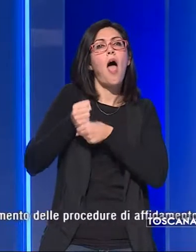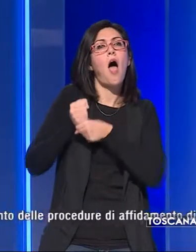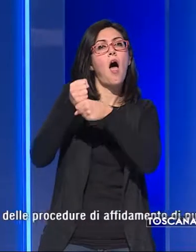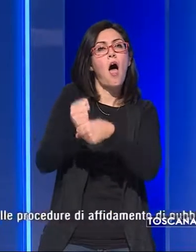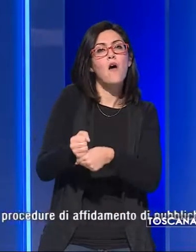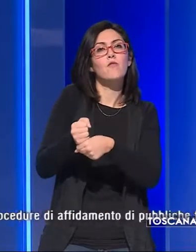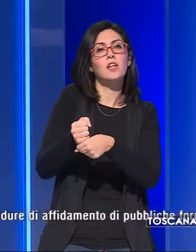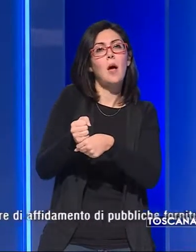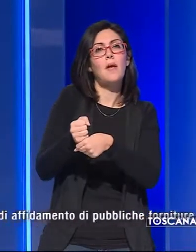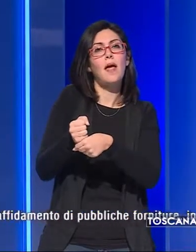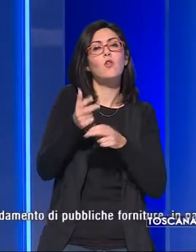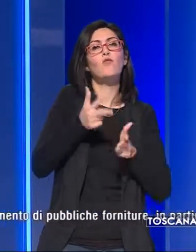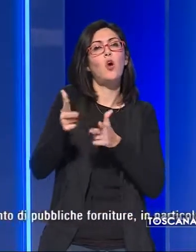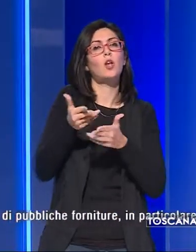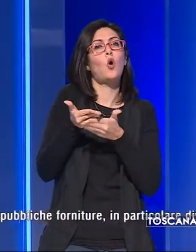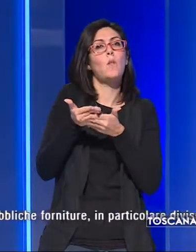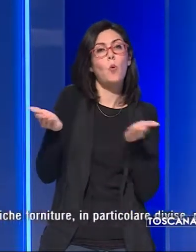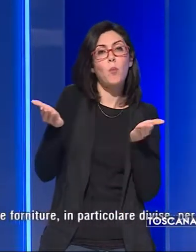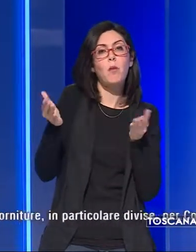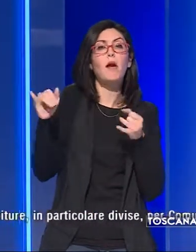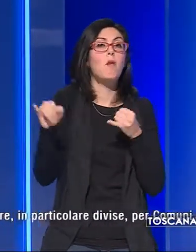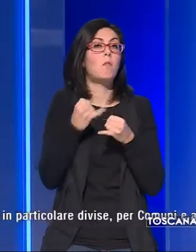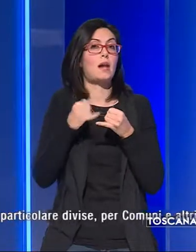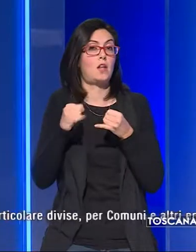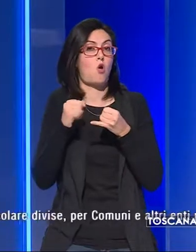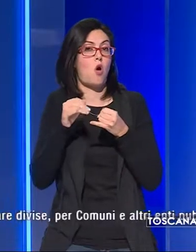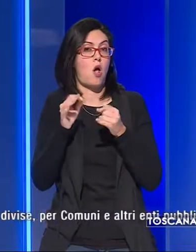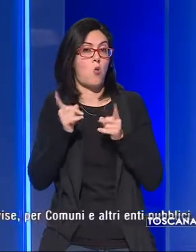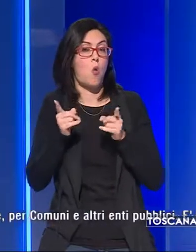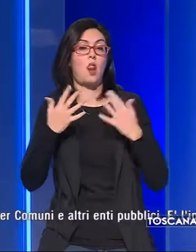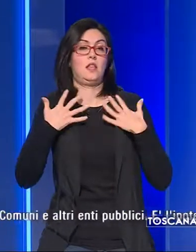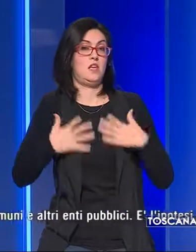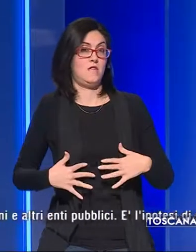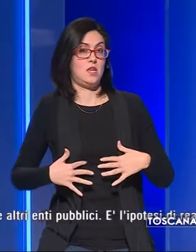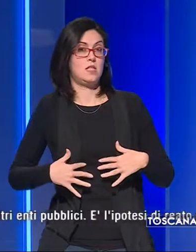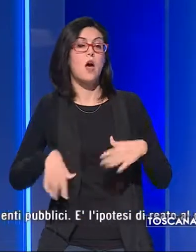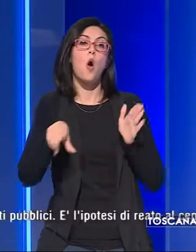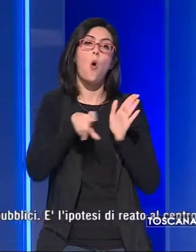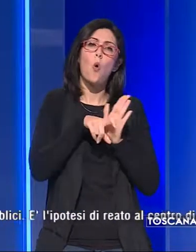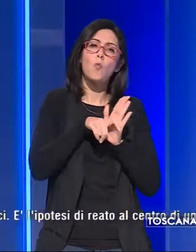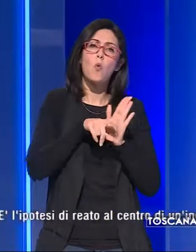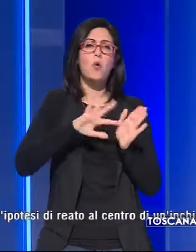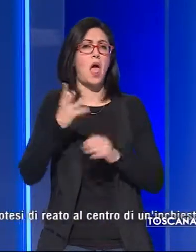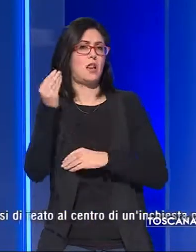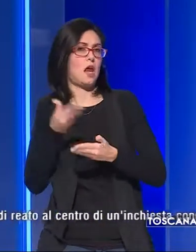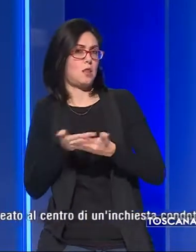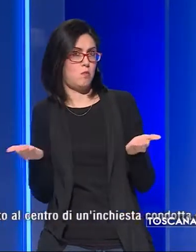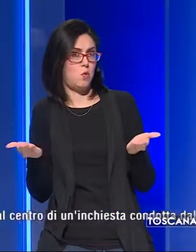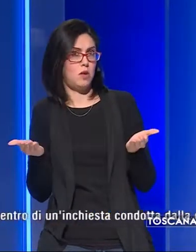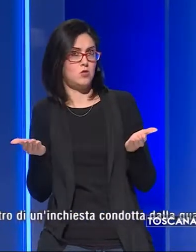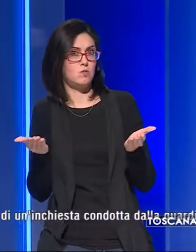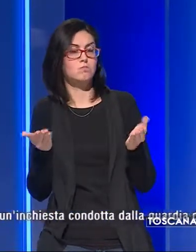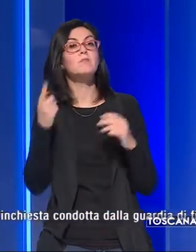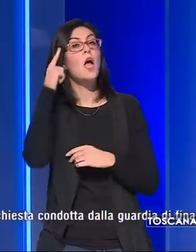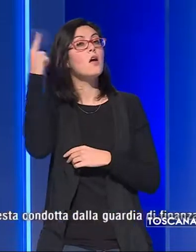di pubbliche forniture, in particolare divise per comuni e altri enti pubblici. All